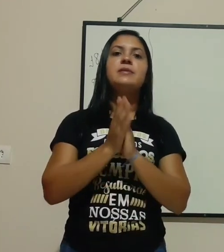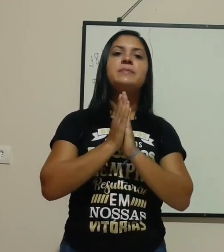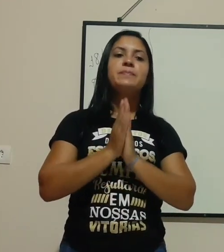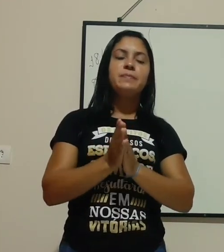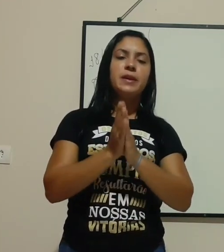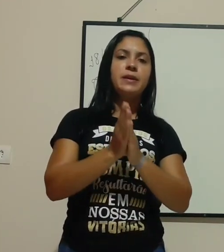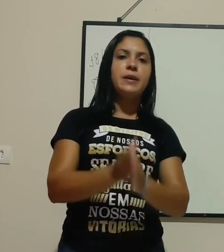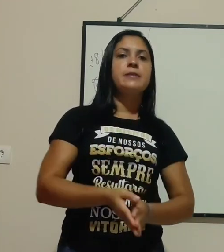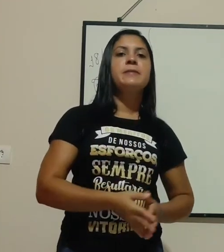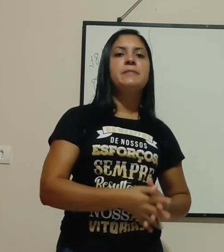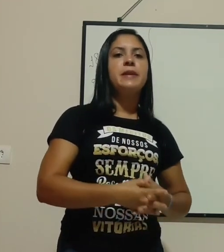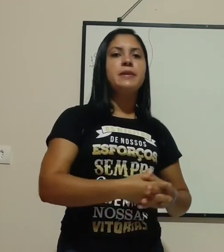em casa. Até.